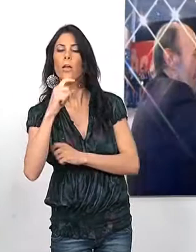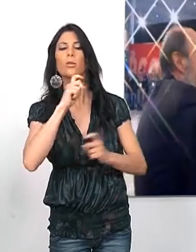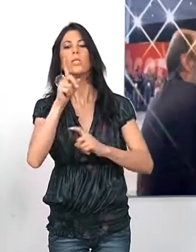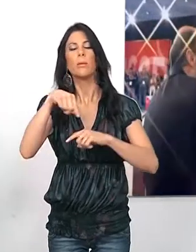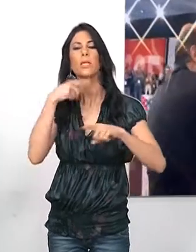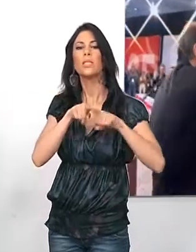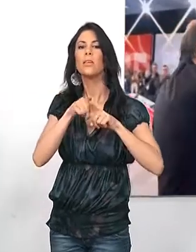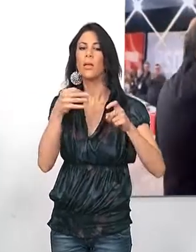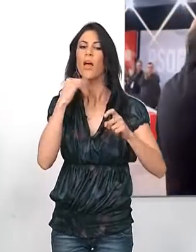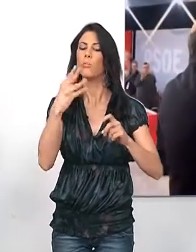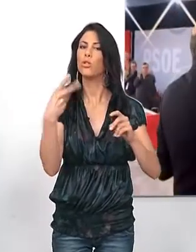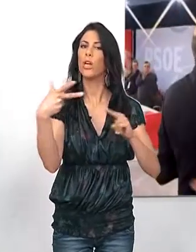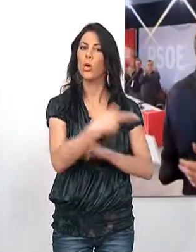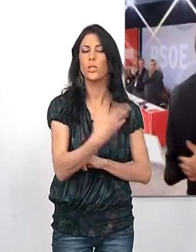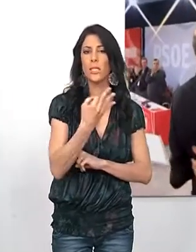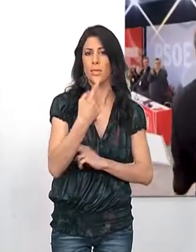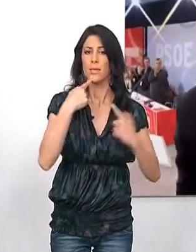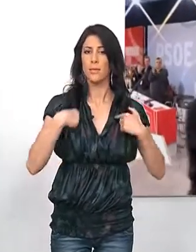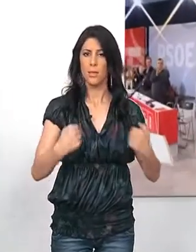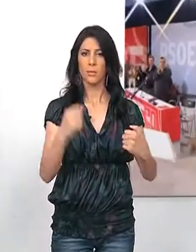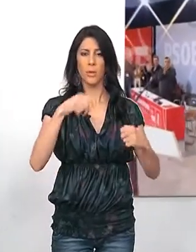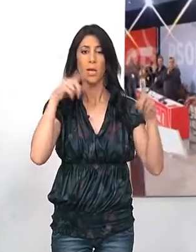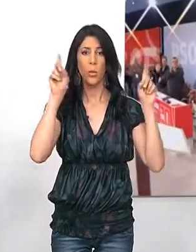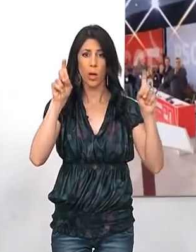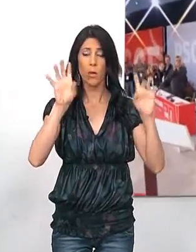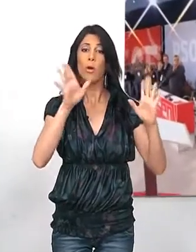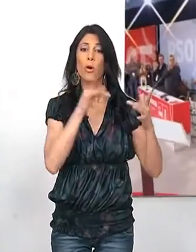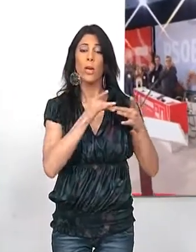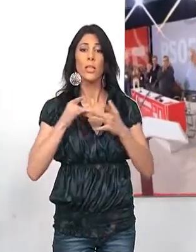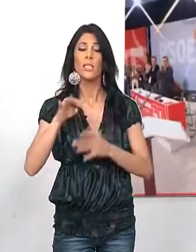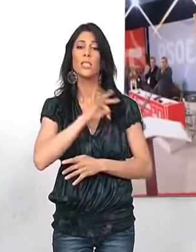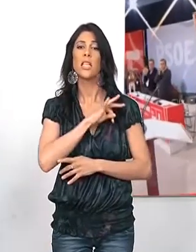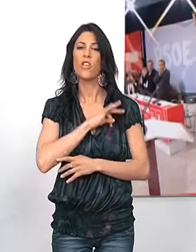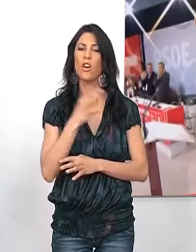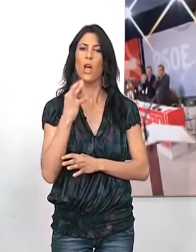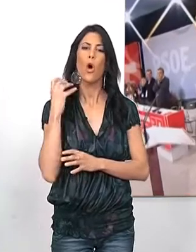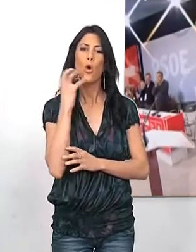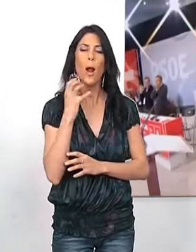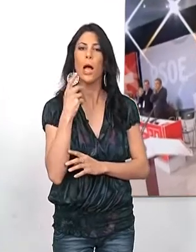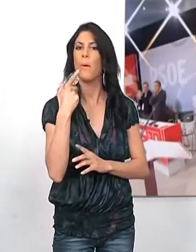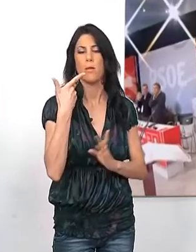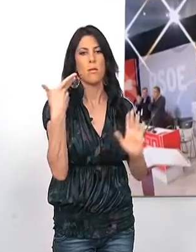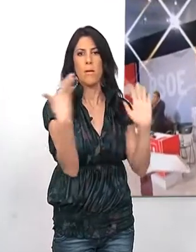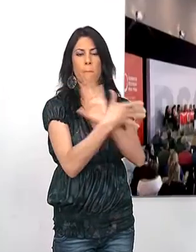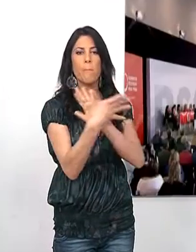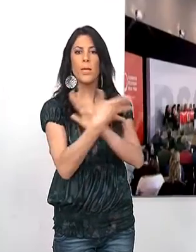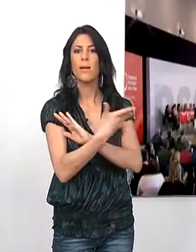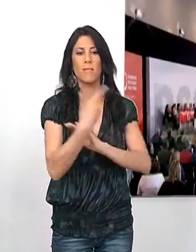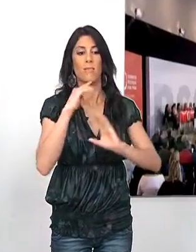recortes en sanidad y educación. Hoy el líder de la oposición, Alfredo Pérez Rubalcaba, ha definido al gobierno como un equipo